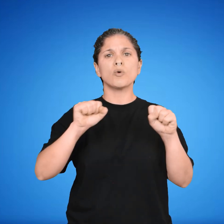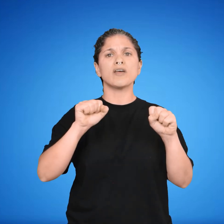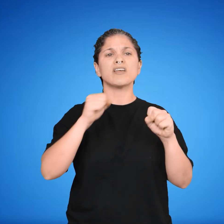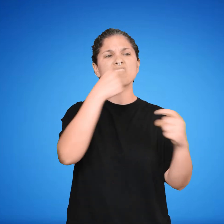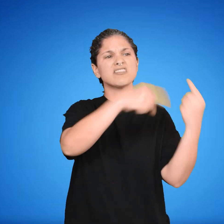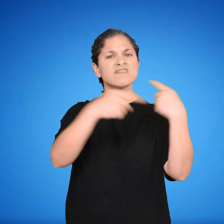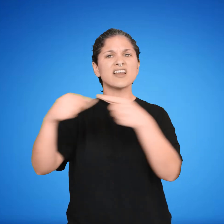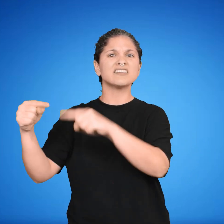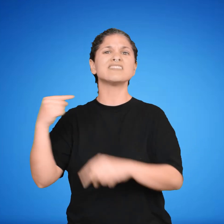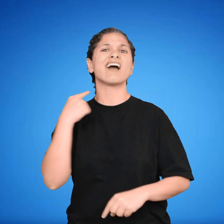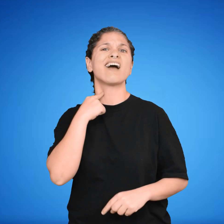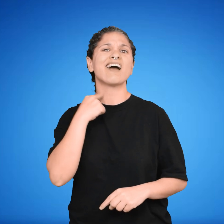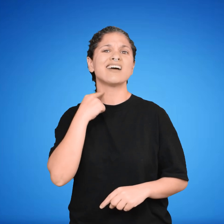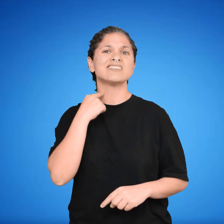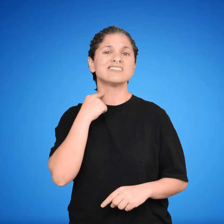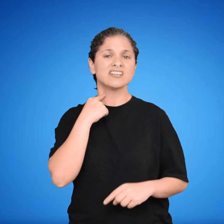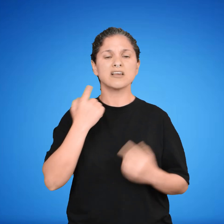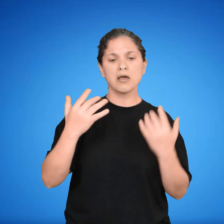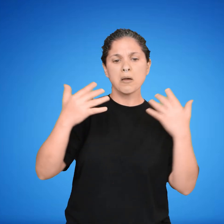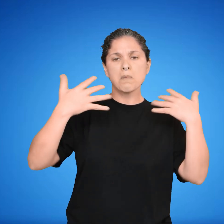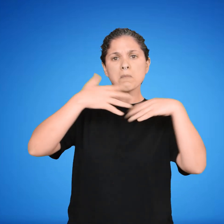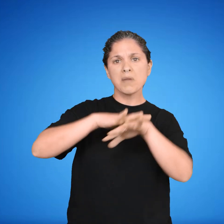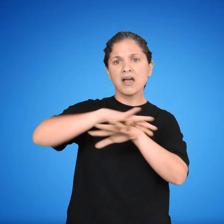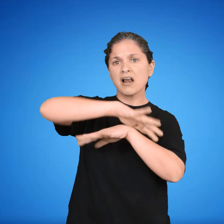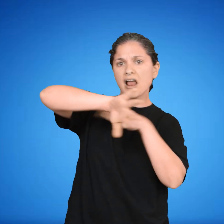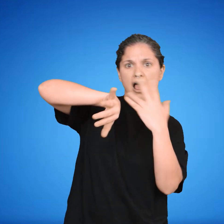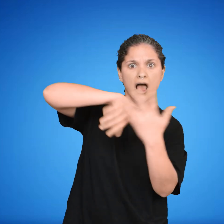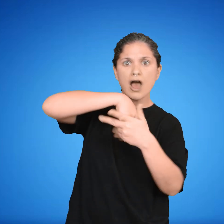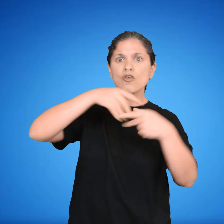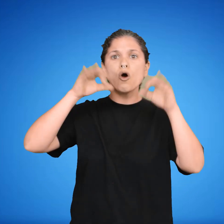se le llama difusión de gases, ejemplo, perfume en aerosol.